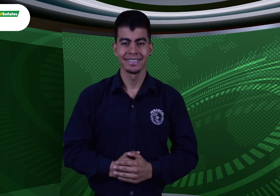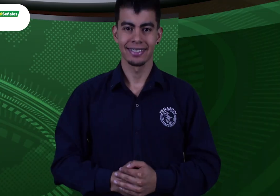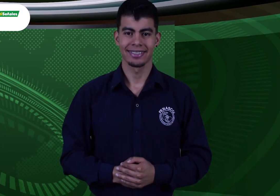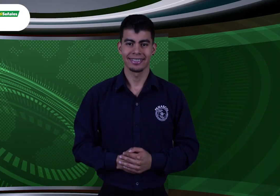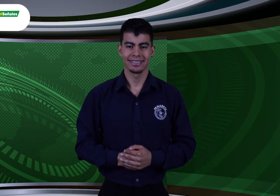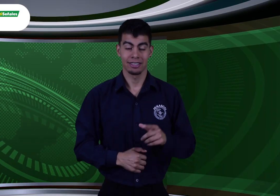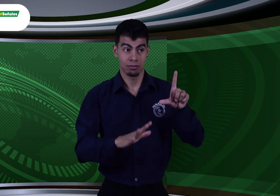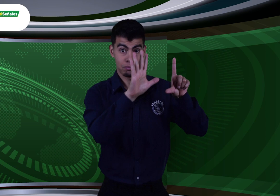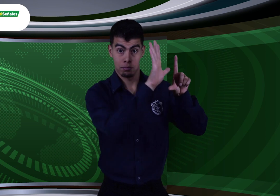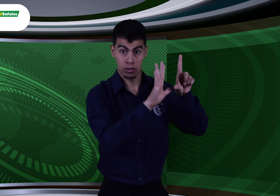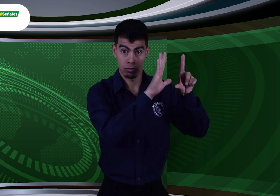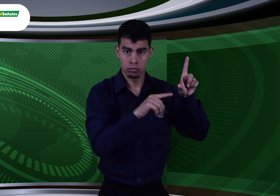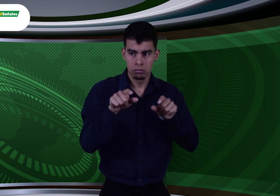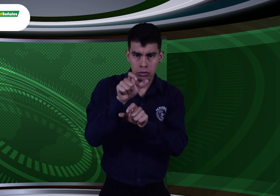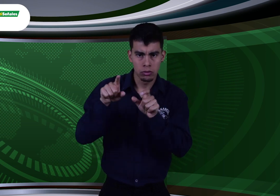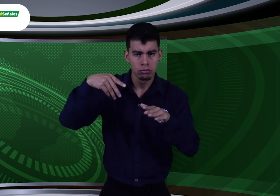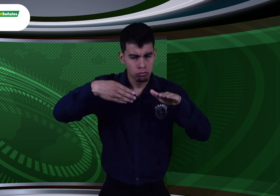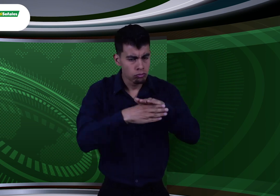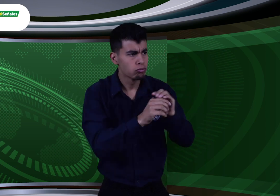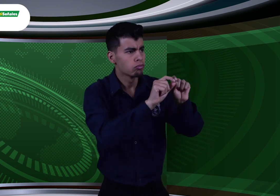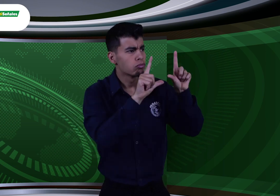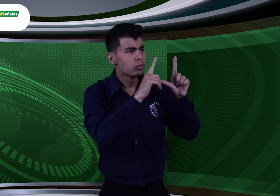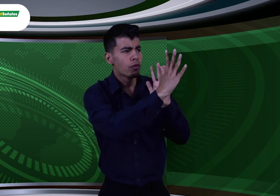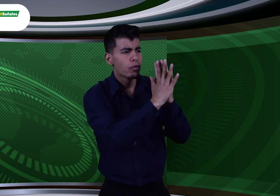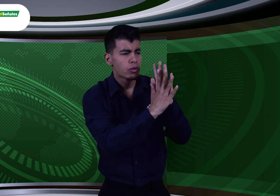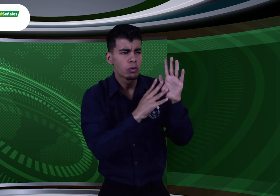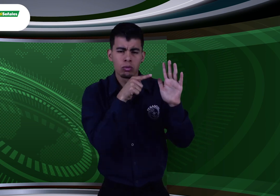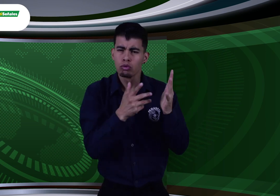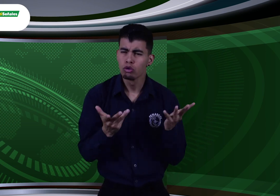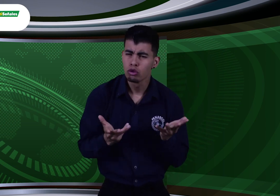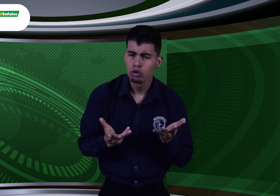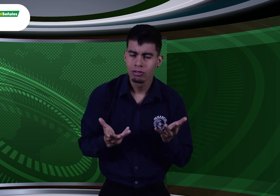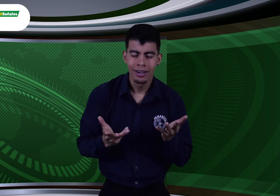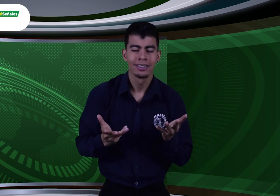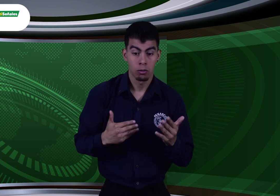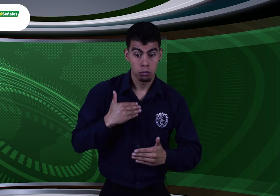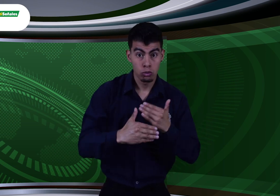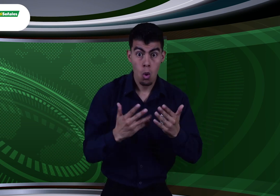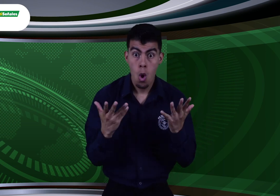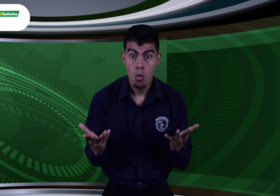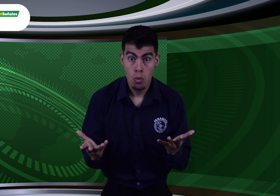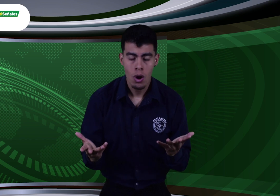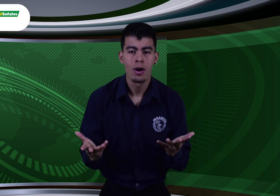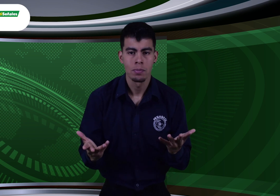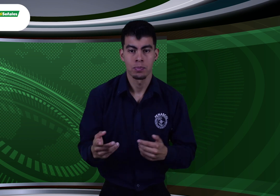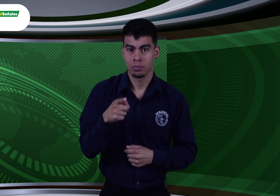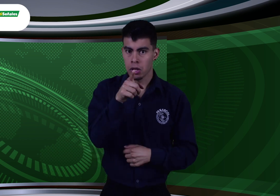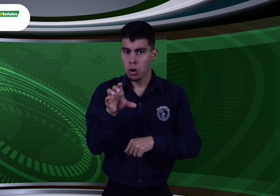¿En dónde están alojados los videos y cuál es el proceso para acceder a la información? Desde cualquier